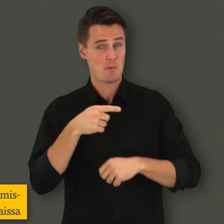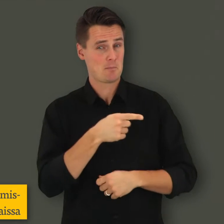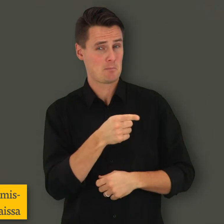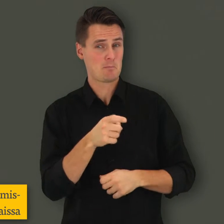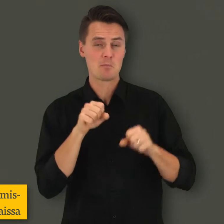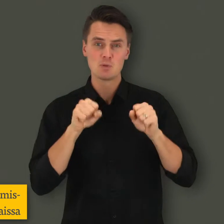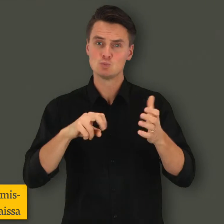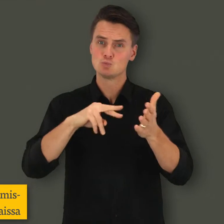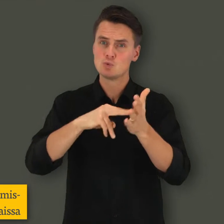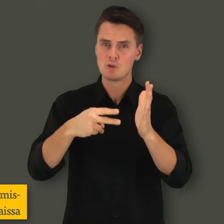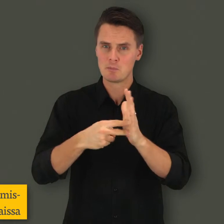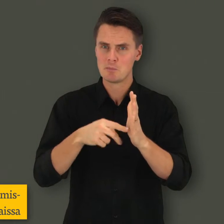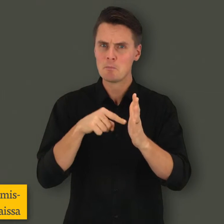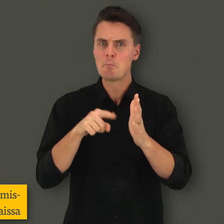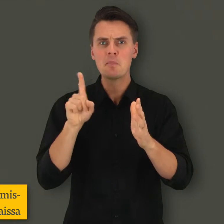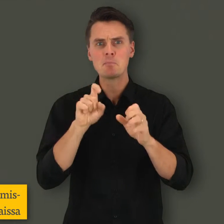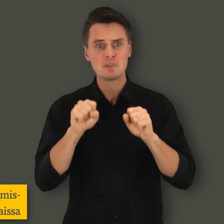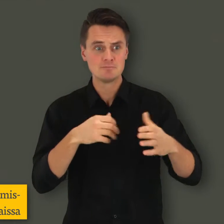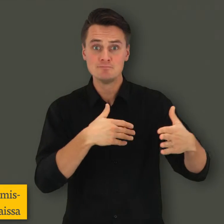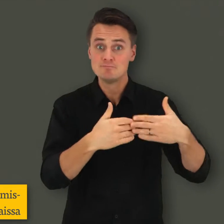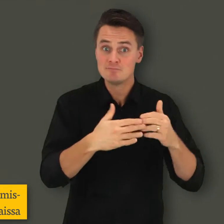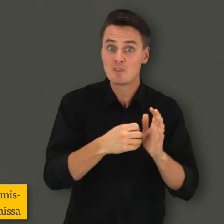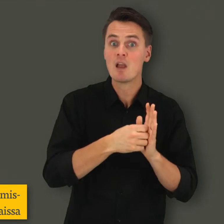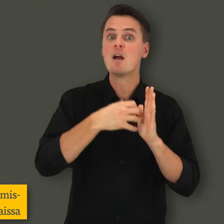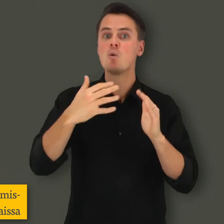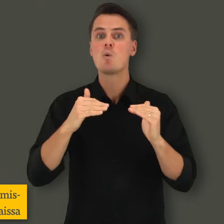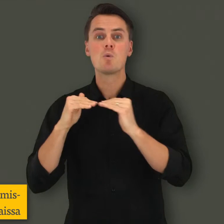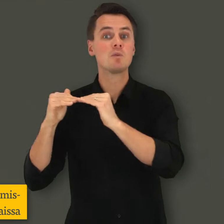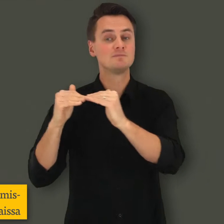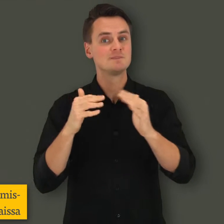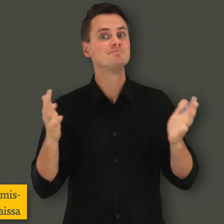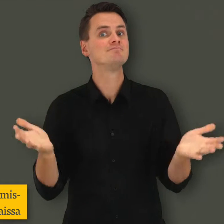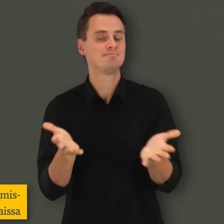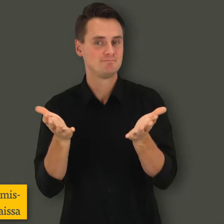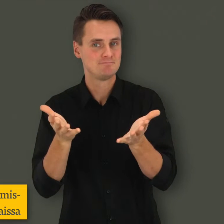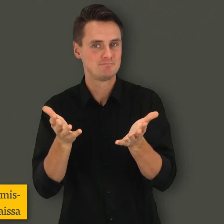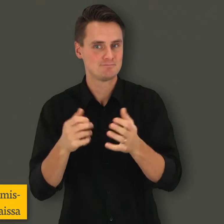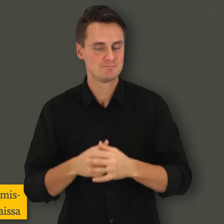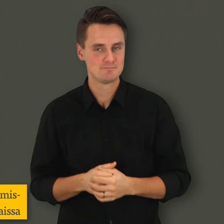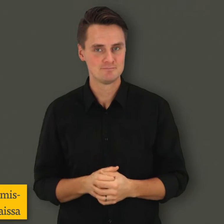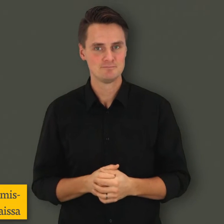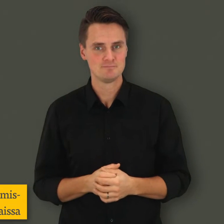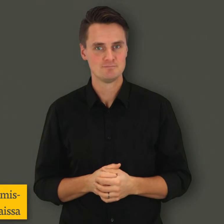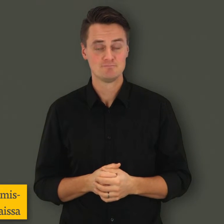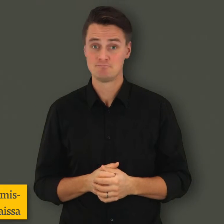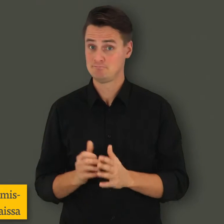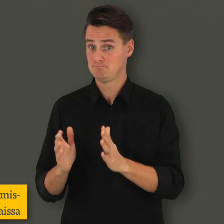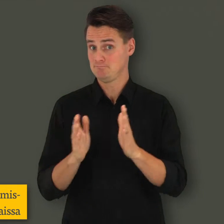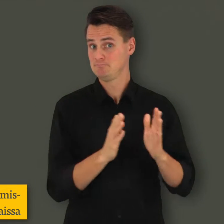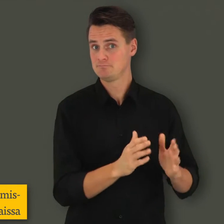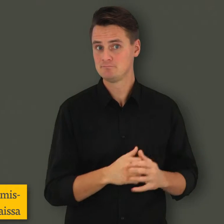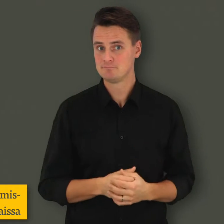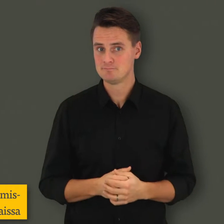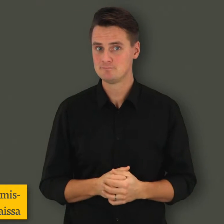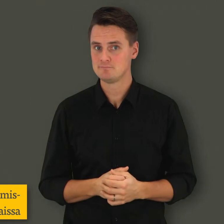Viranomaisella on oltava suunnitelma tarvittavista toimenpiteistä yhdenvertaisuuden edistämiseksi.